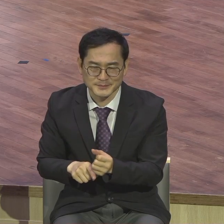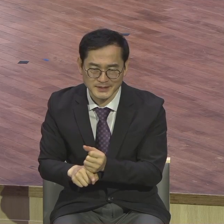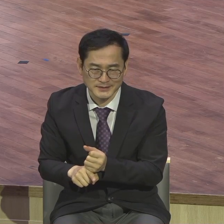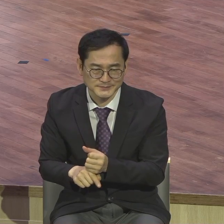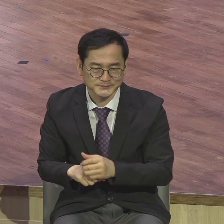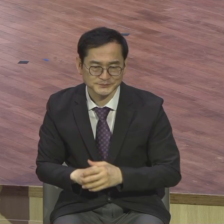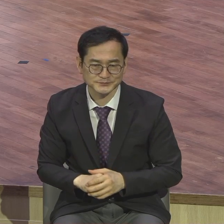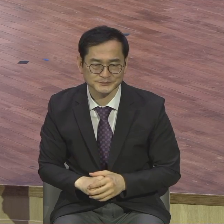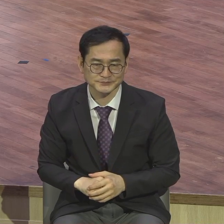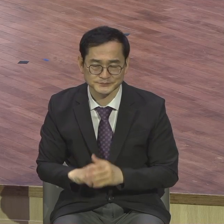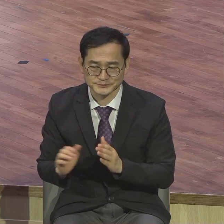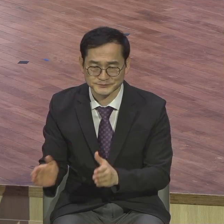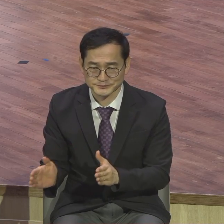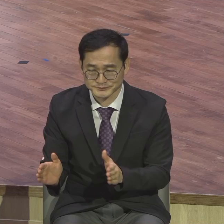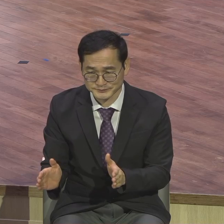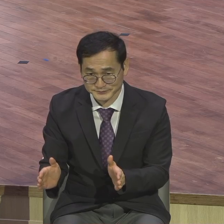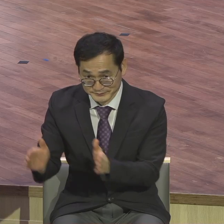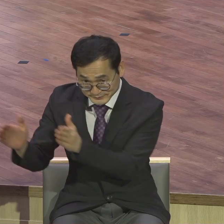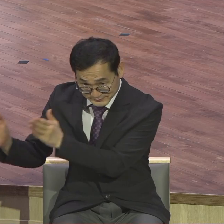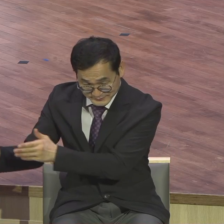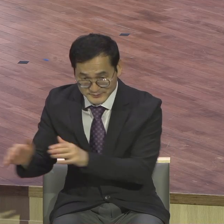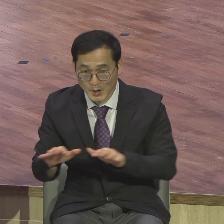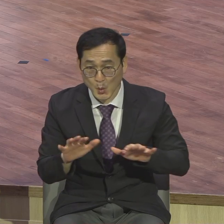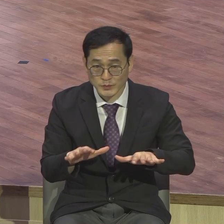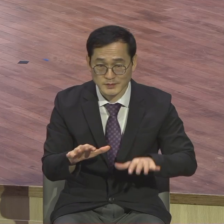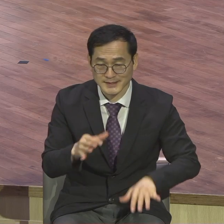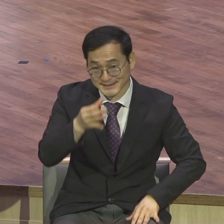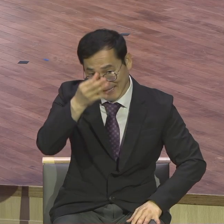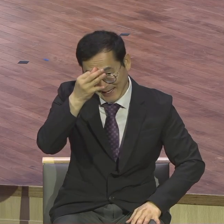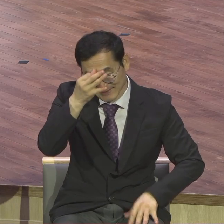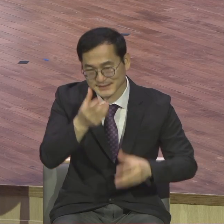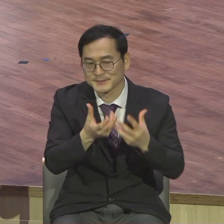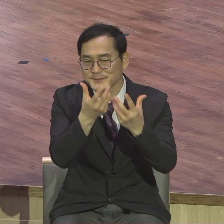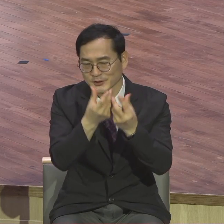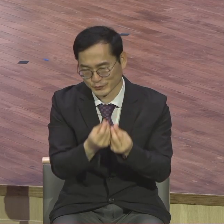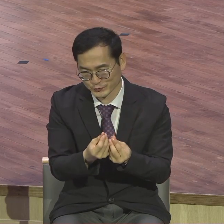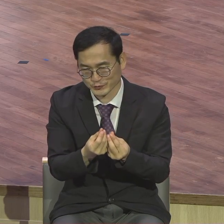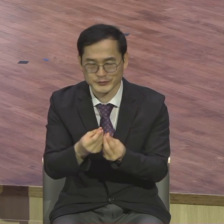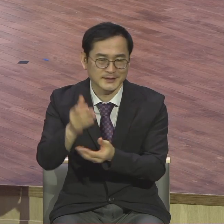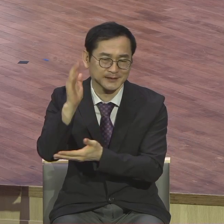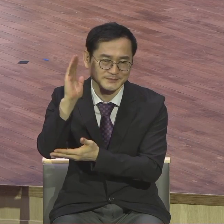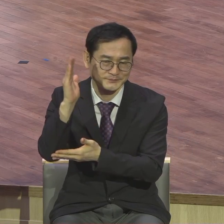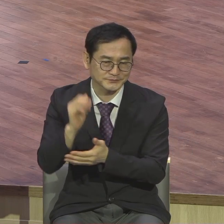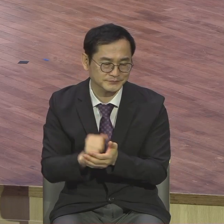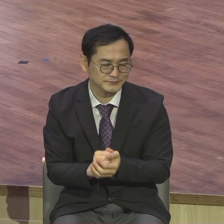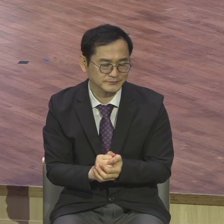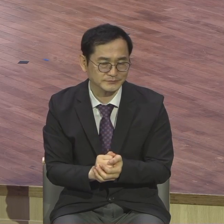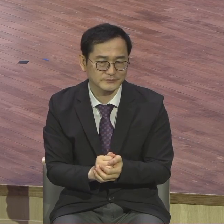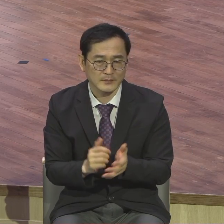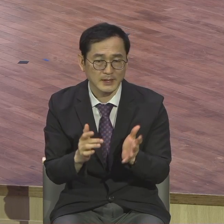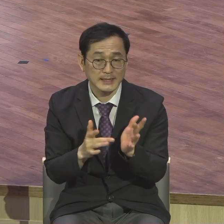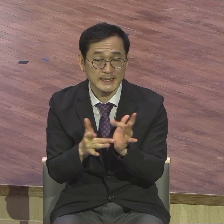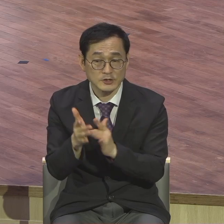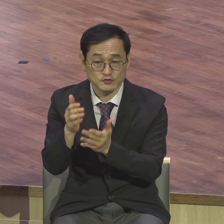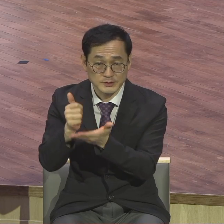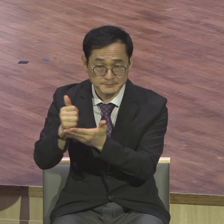달란트 비유입니다. 전부 예수님 말씀이에요. 이걸 통해서 우리에게 주어진 직분